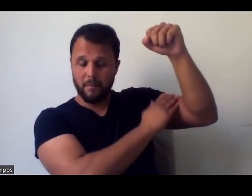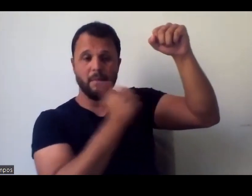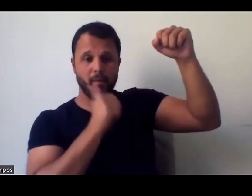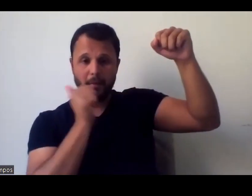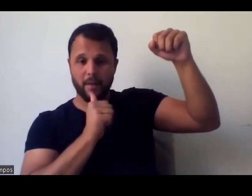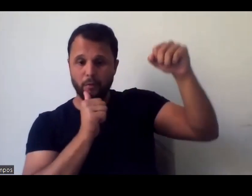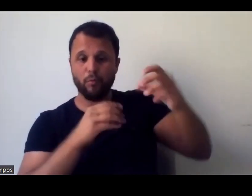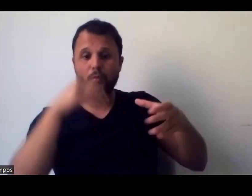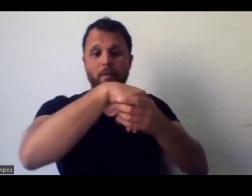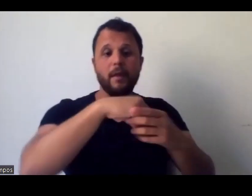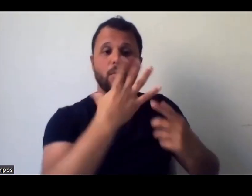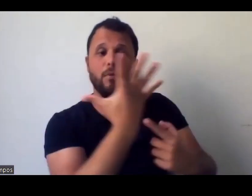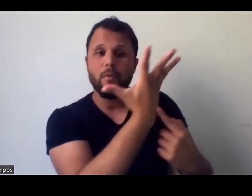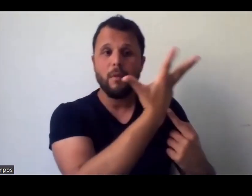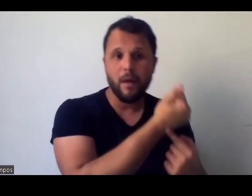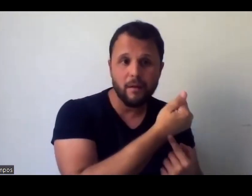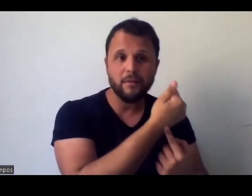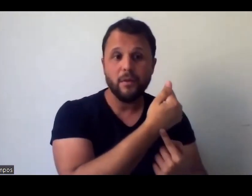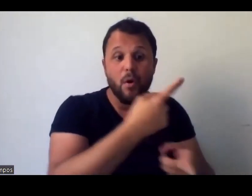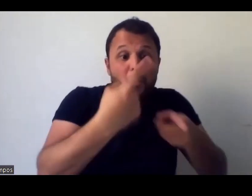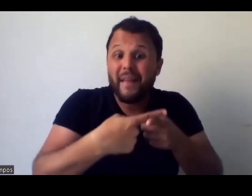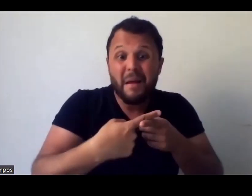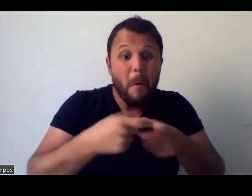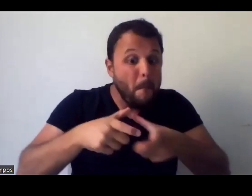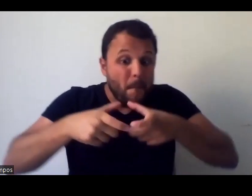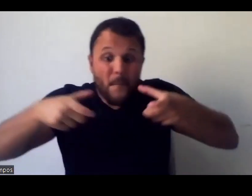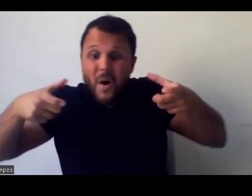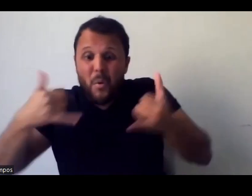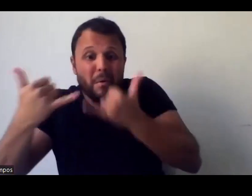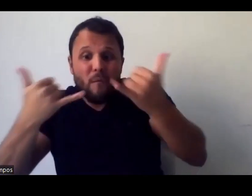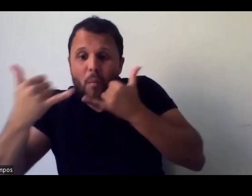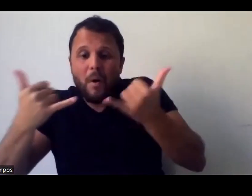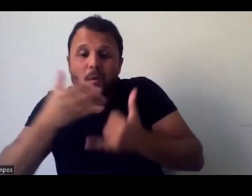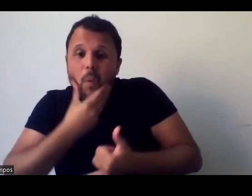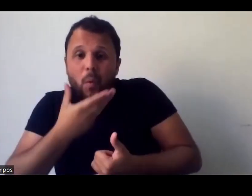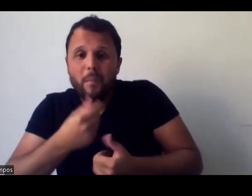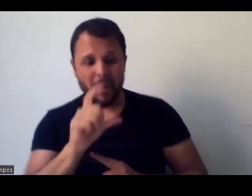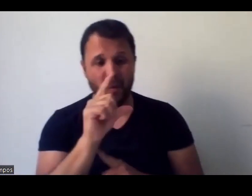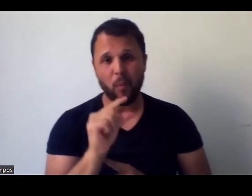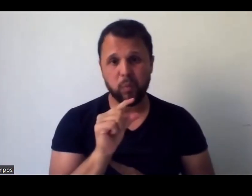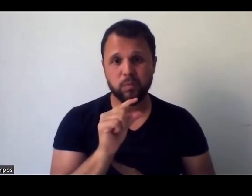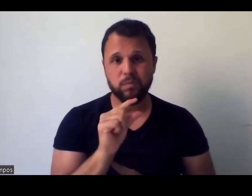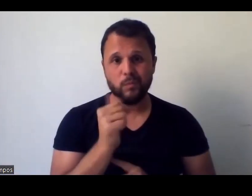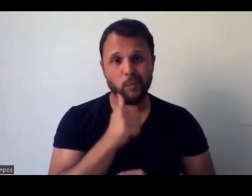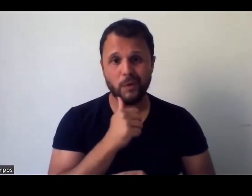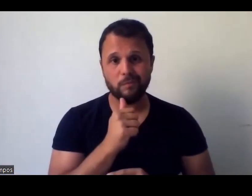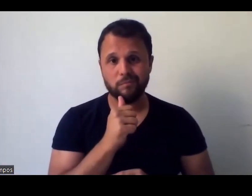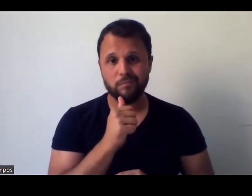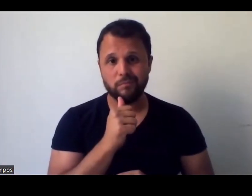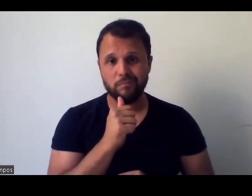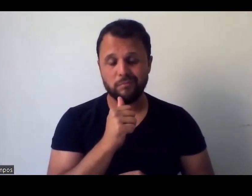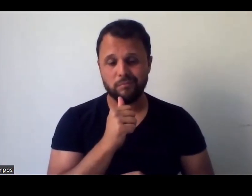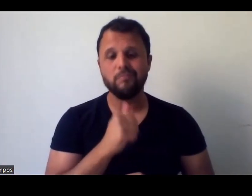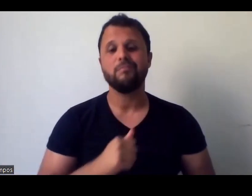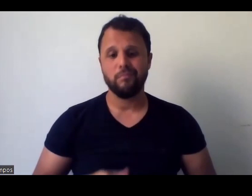pesquisar tem muita coisa dita sobre homens e pouca sobre mulheres. Então, eu acho que é também sobre isso a possibilidade